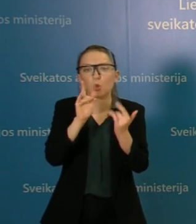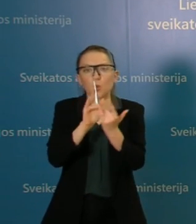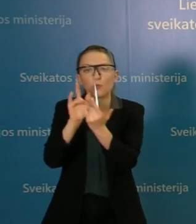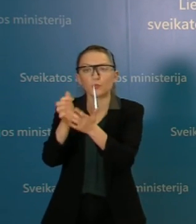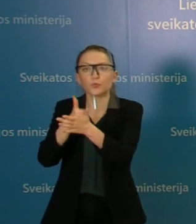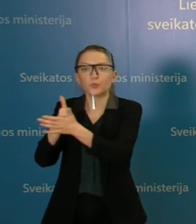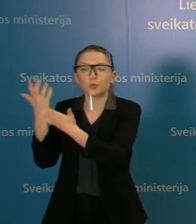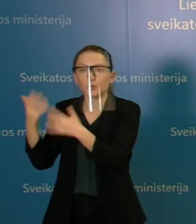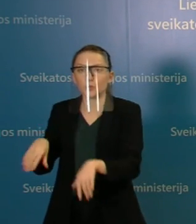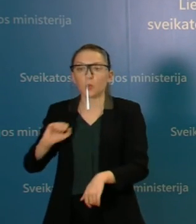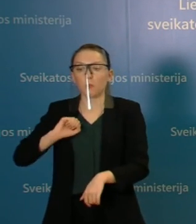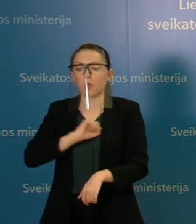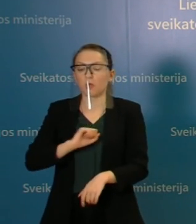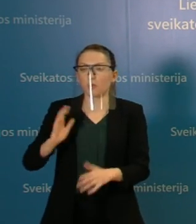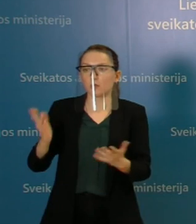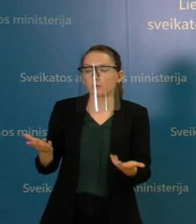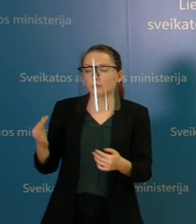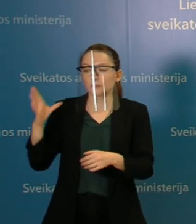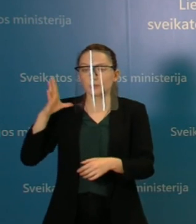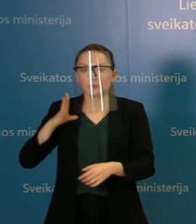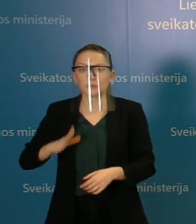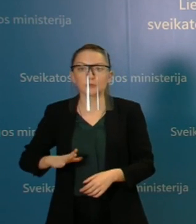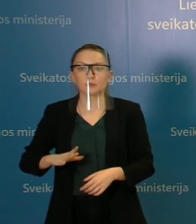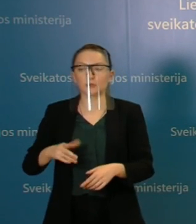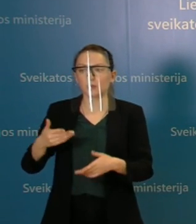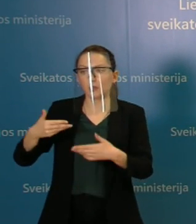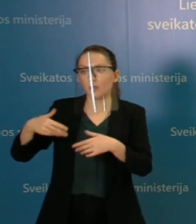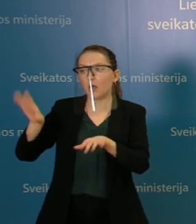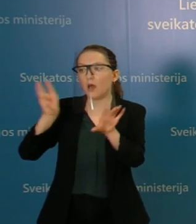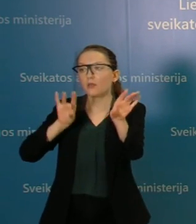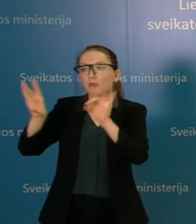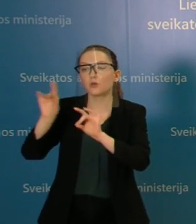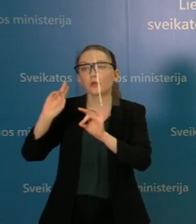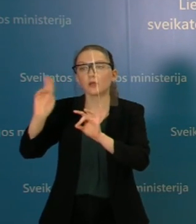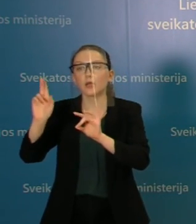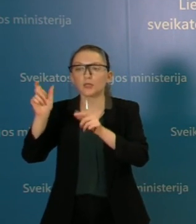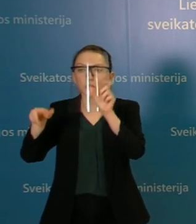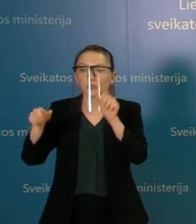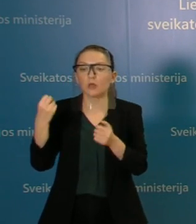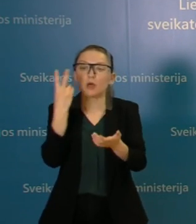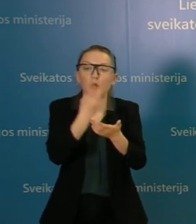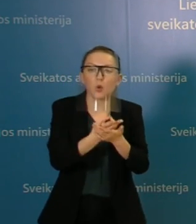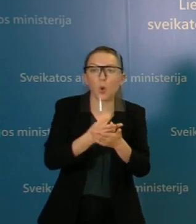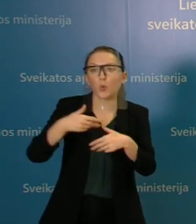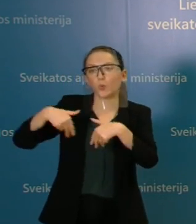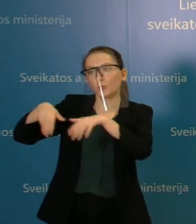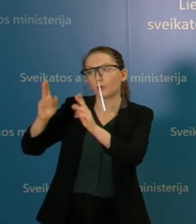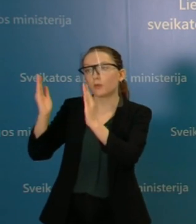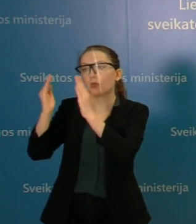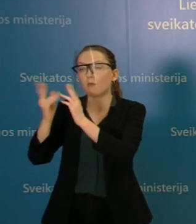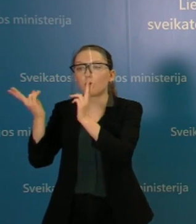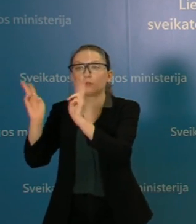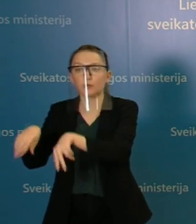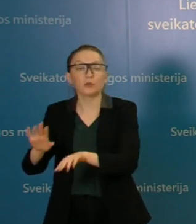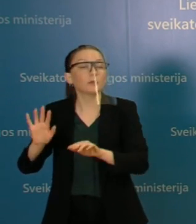nebus taip, kad medikai bus imtis pirverstinės atrankos, kuriuos pacientus guldyti, o kuriems likti gydytis